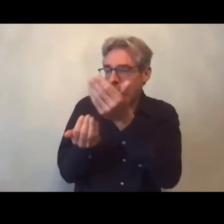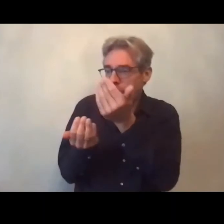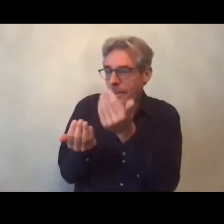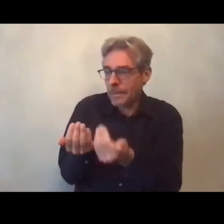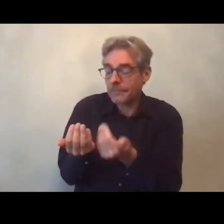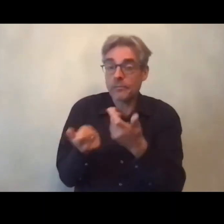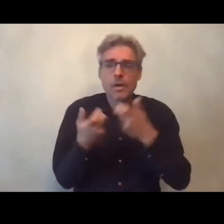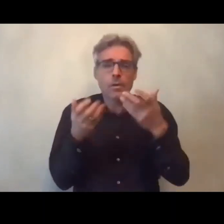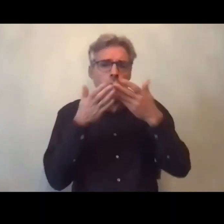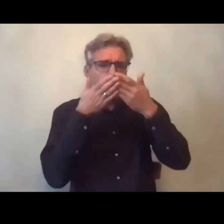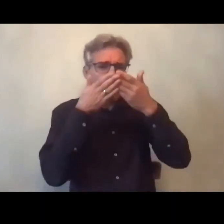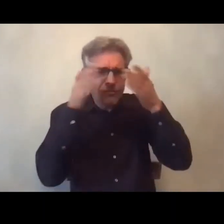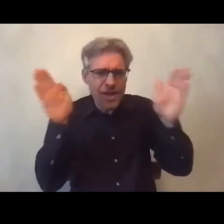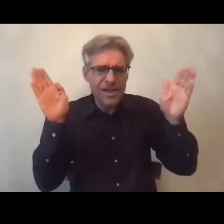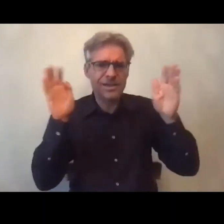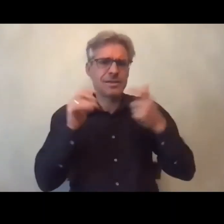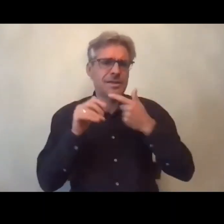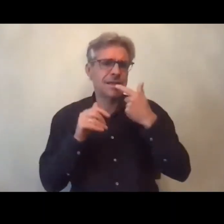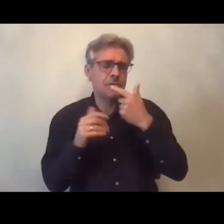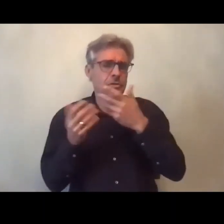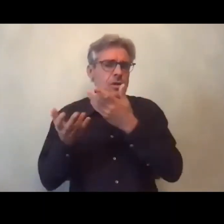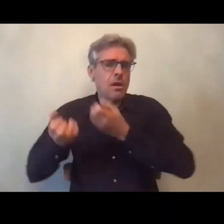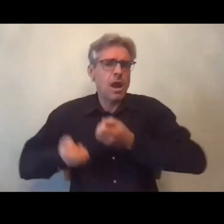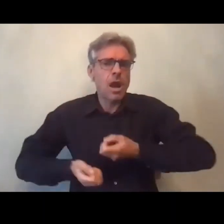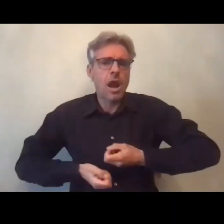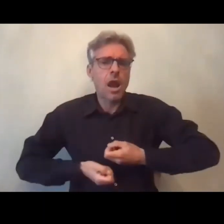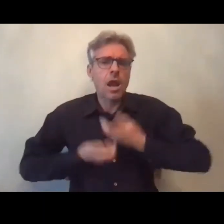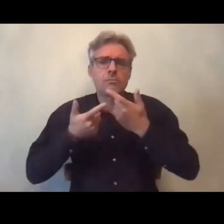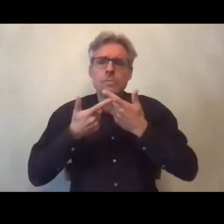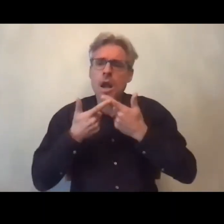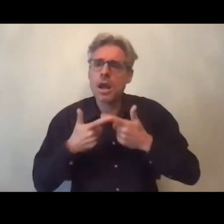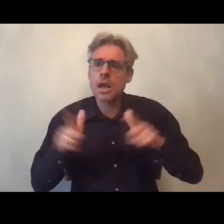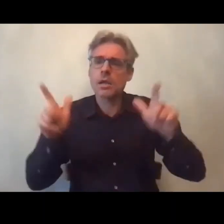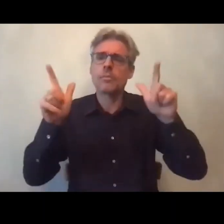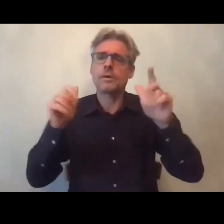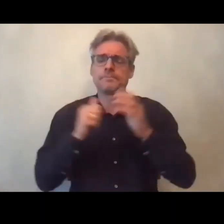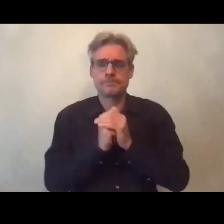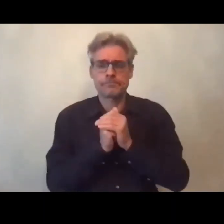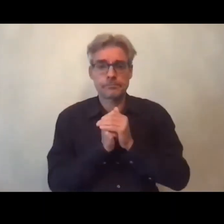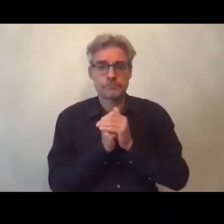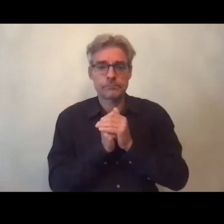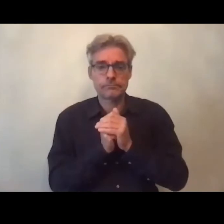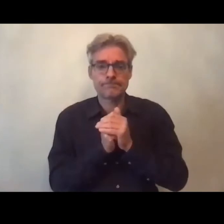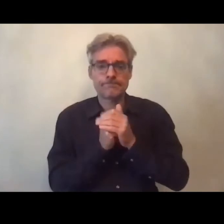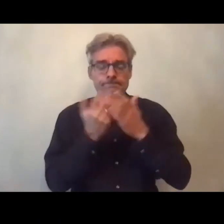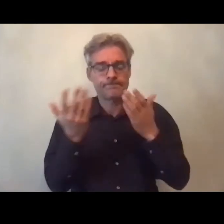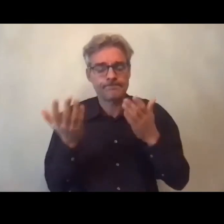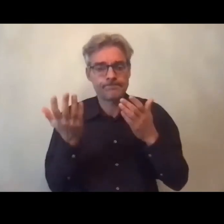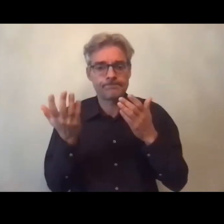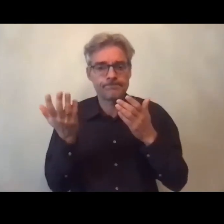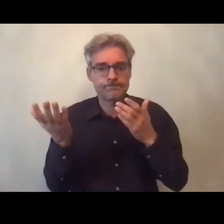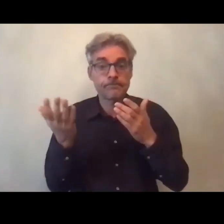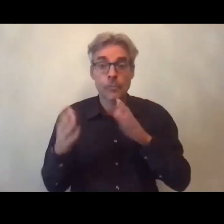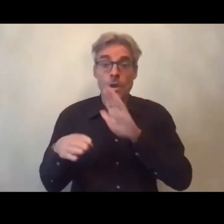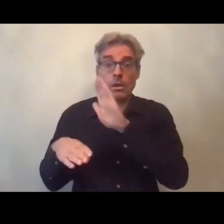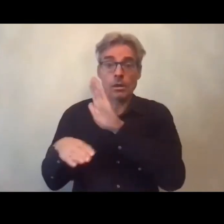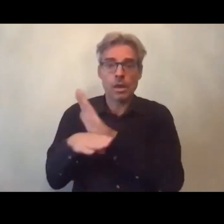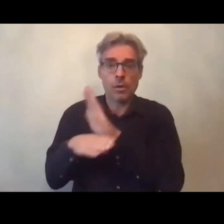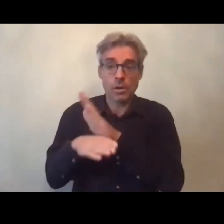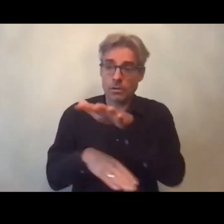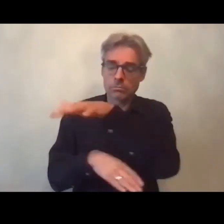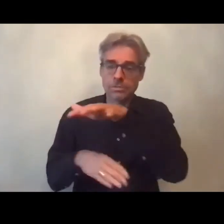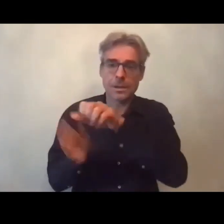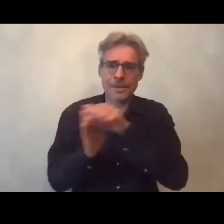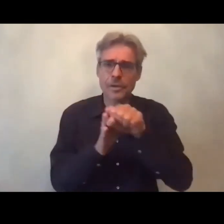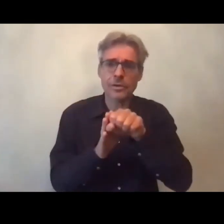très ouverte qui donne vraiment une place prééminente au témoignage des personnes